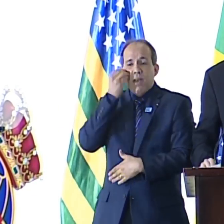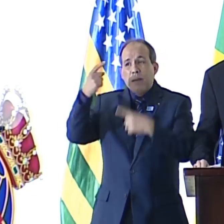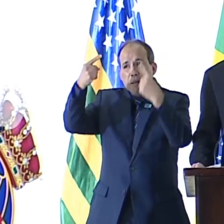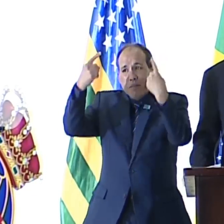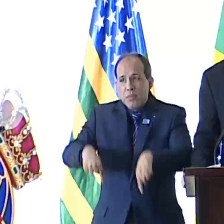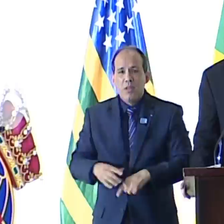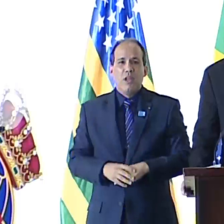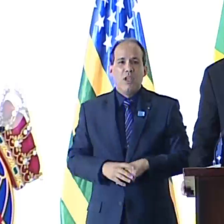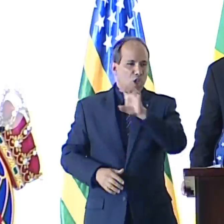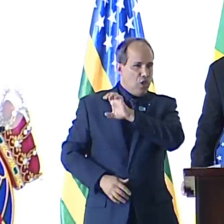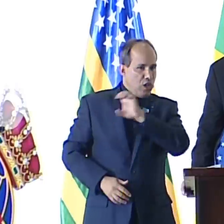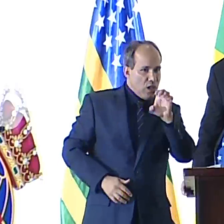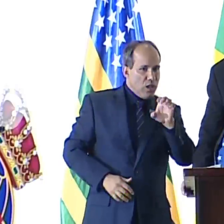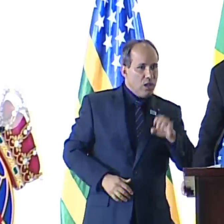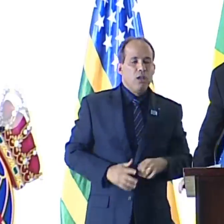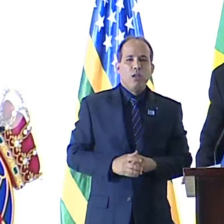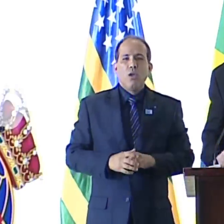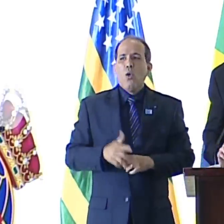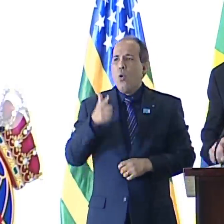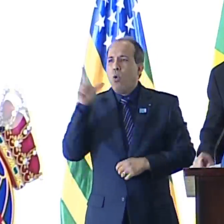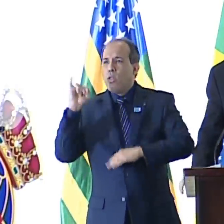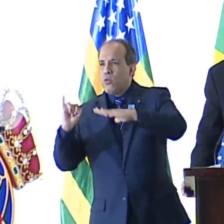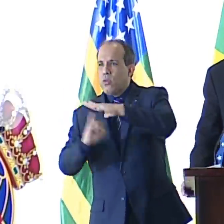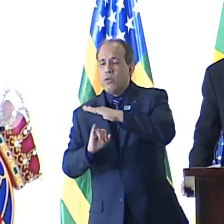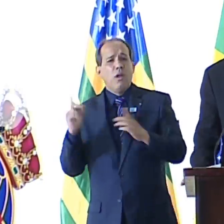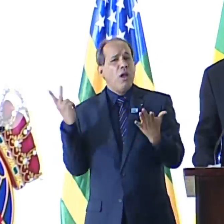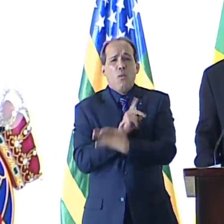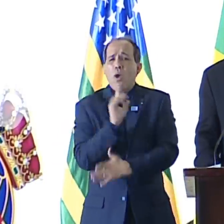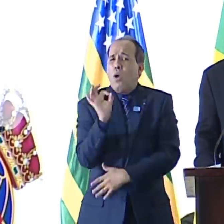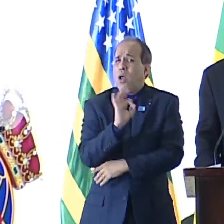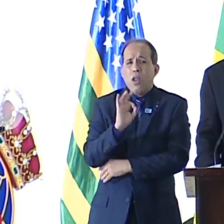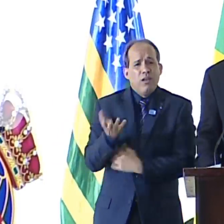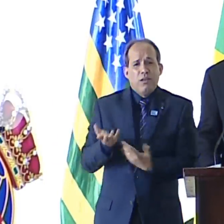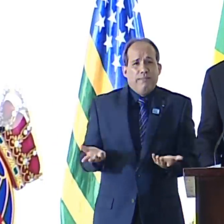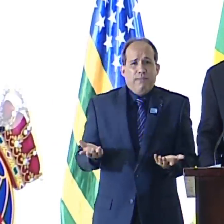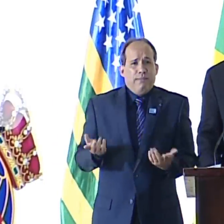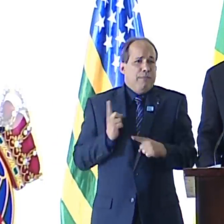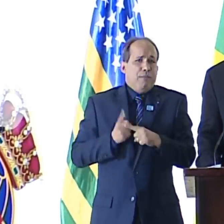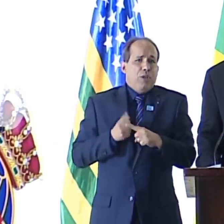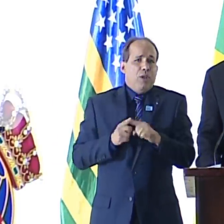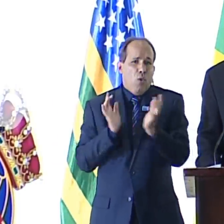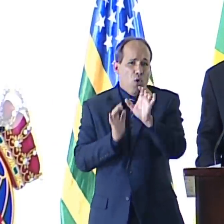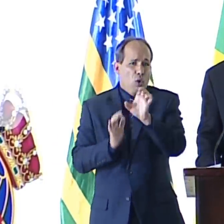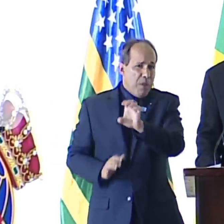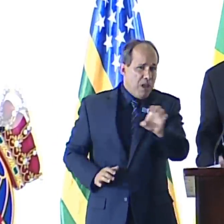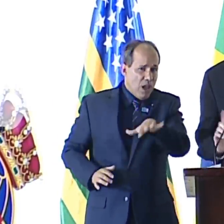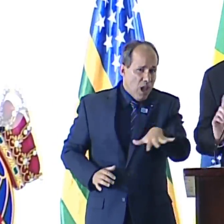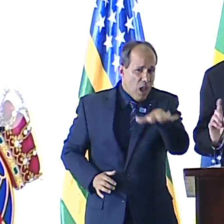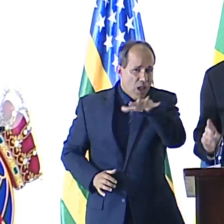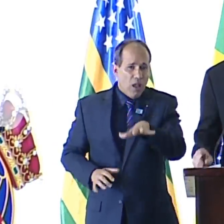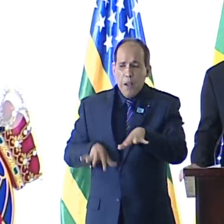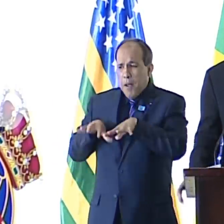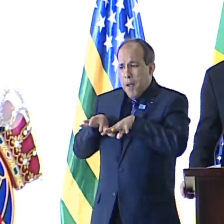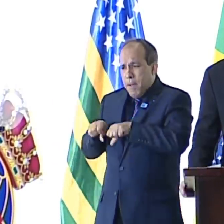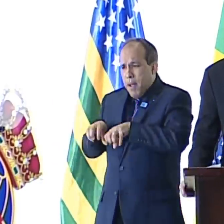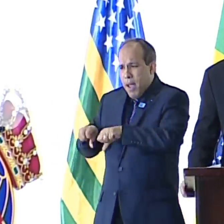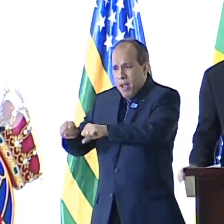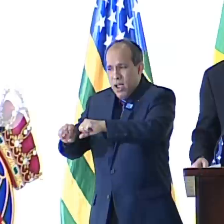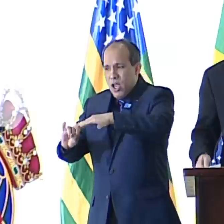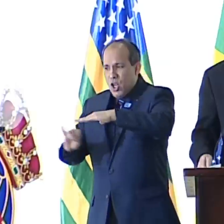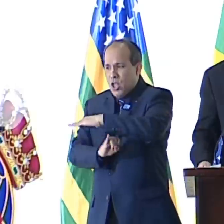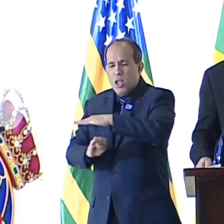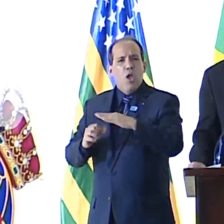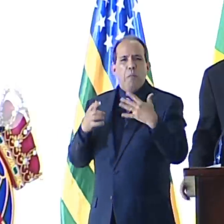entre as esquerdas e as oligarquias. Mas não foi o que aconteceu, porque as esquerdas e as oligarquias não queriam coisas opostas,